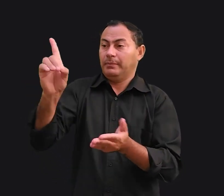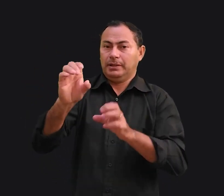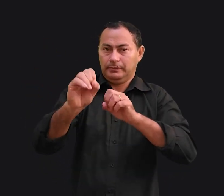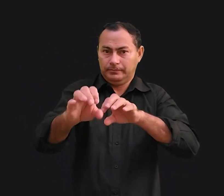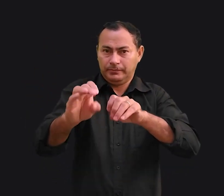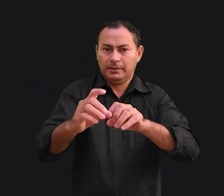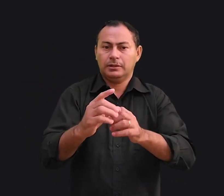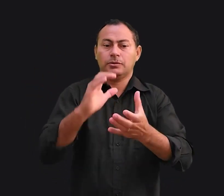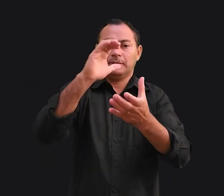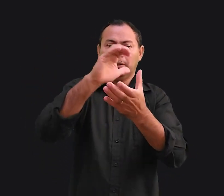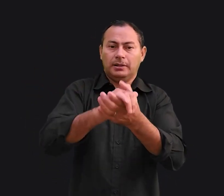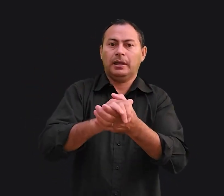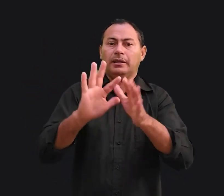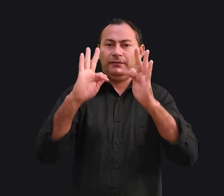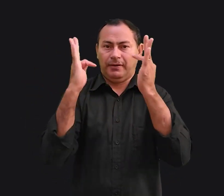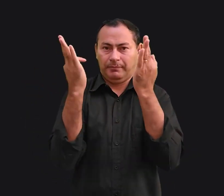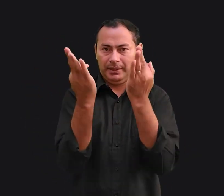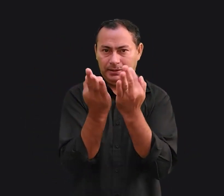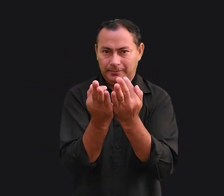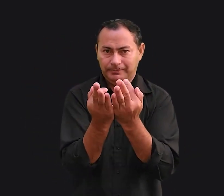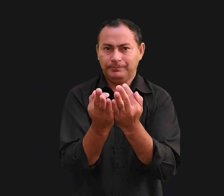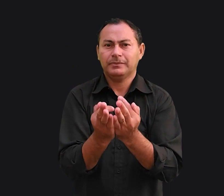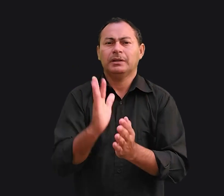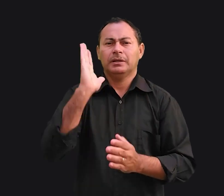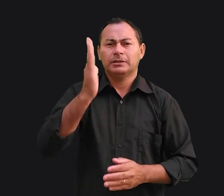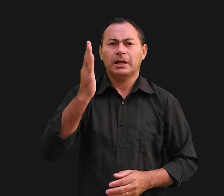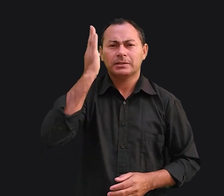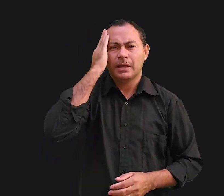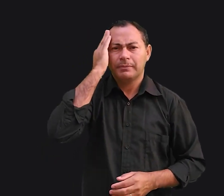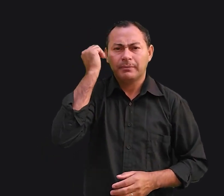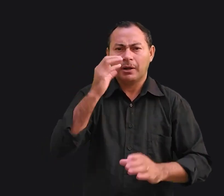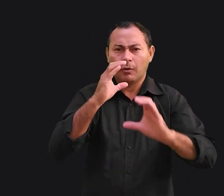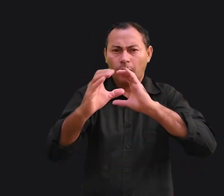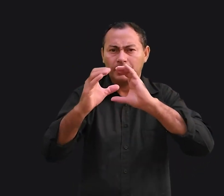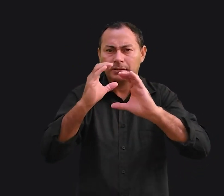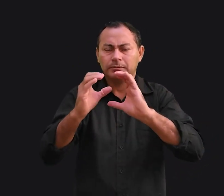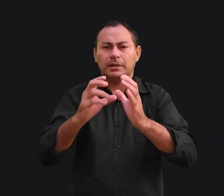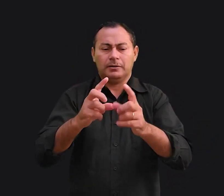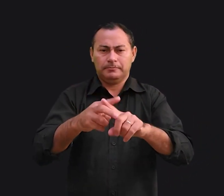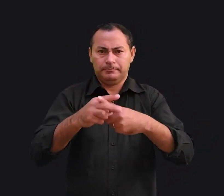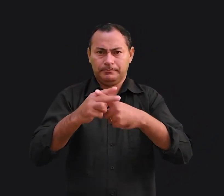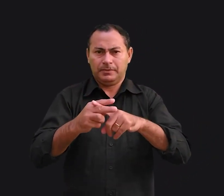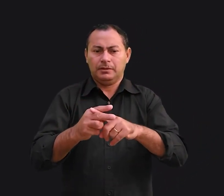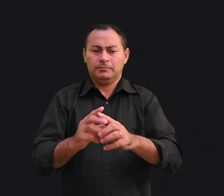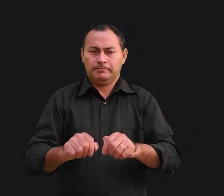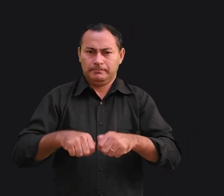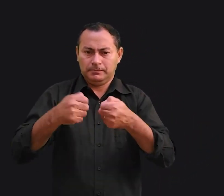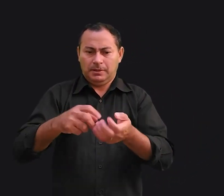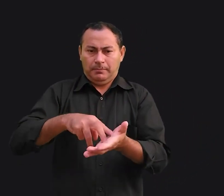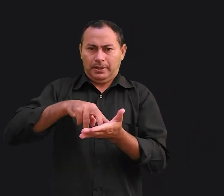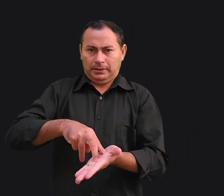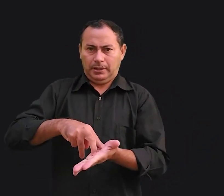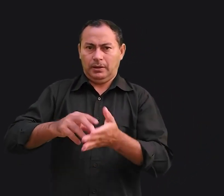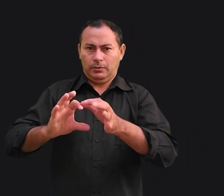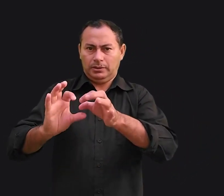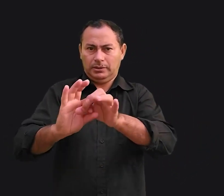ensina sobre casamento e família. Já sabemos que a comunicação é a ferramenta que nos possibilita manter a unidade no